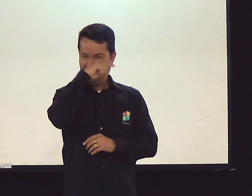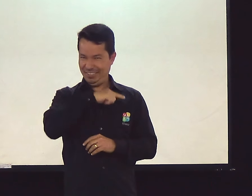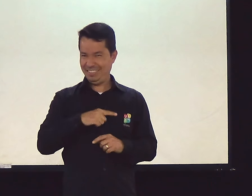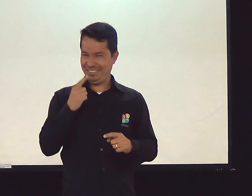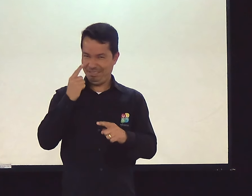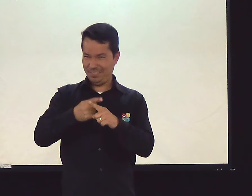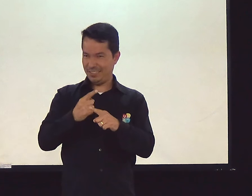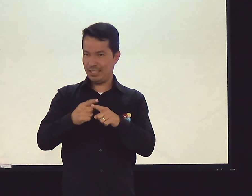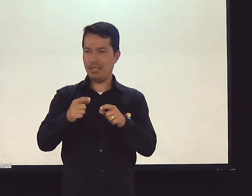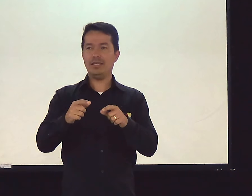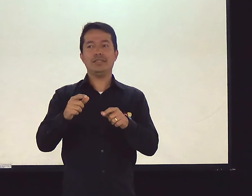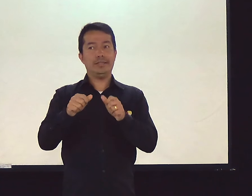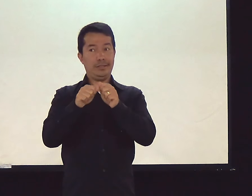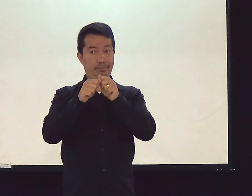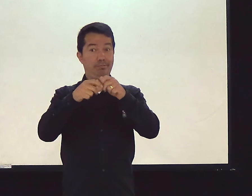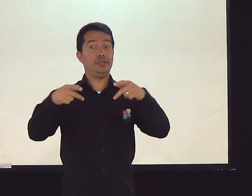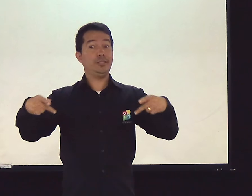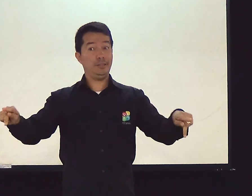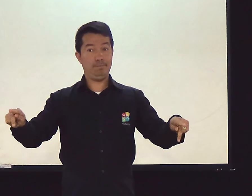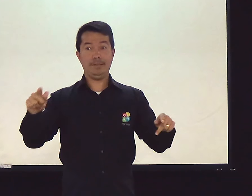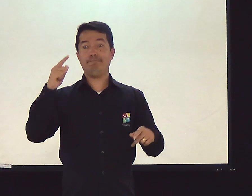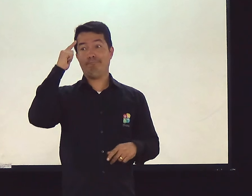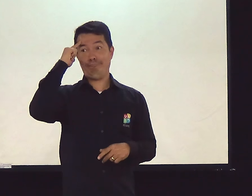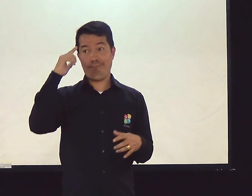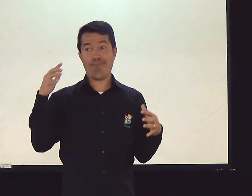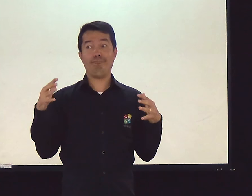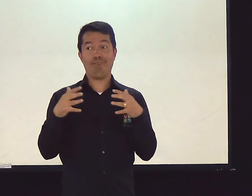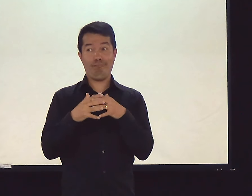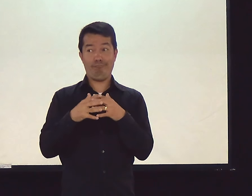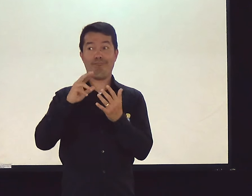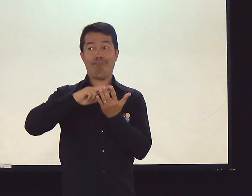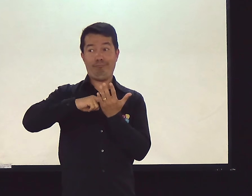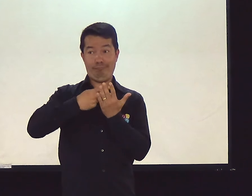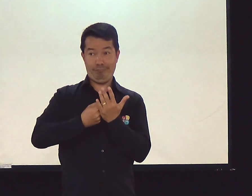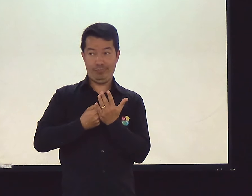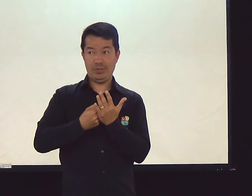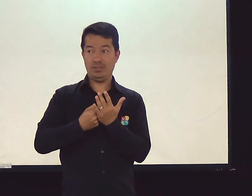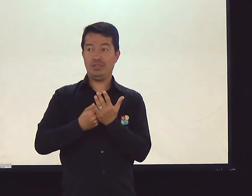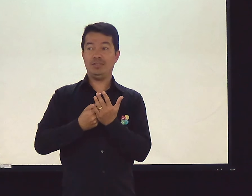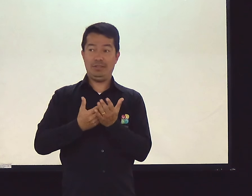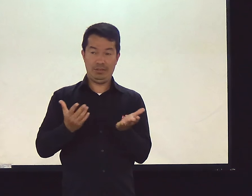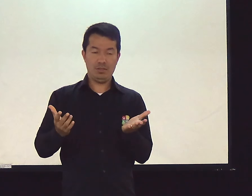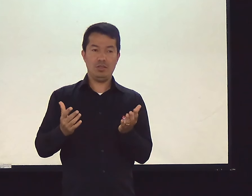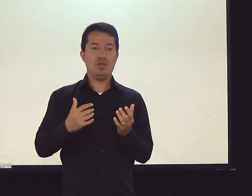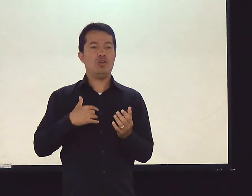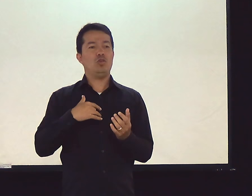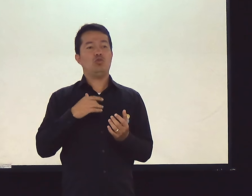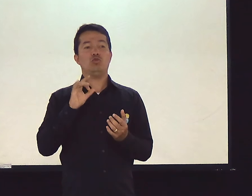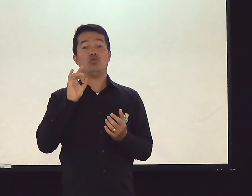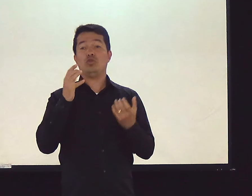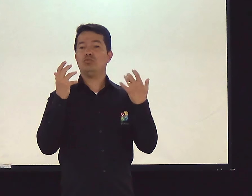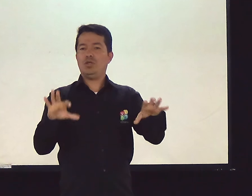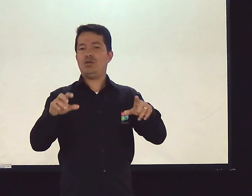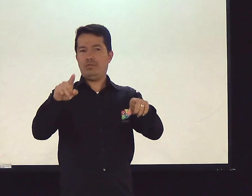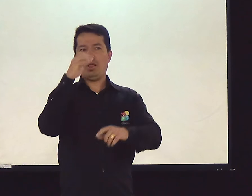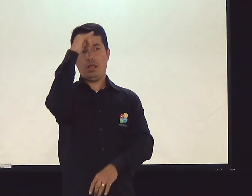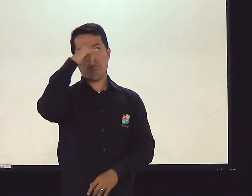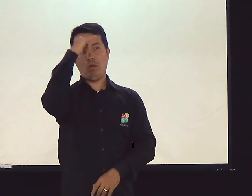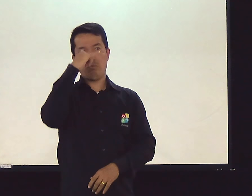cabeça e... Porque é confuso, né? Apocalipse é uma coisa séria e difícil de traduzir. Mas eu não